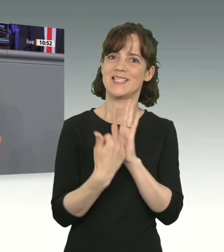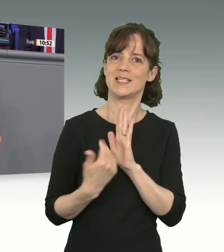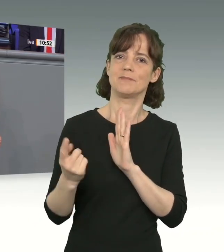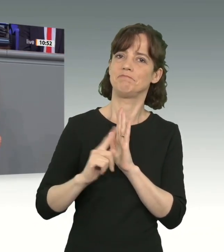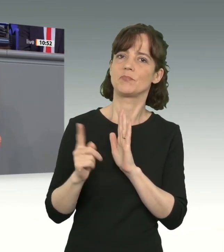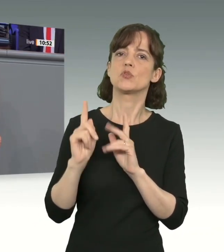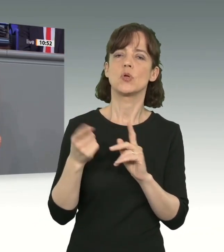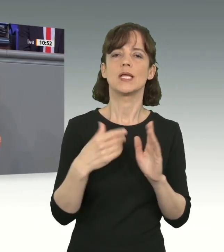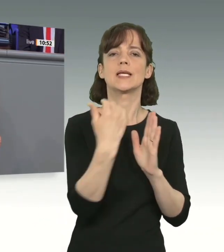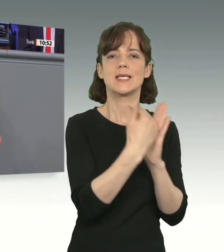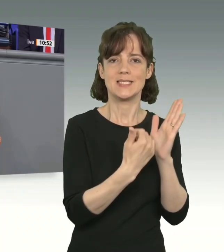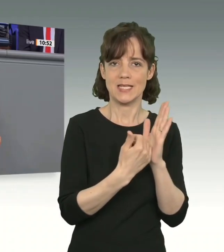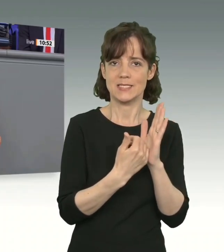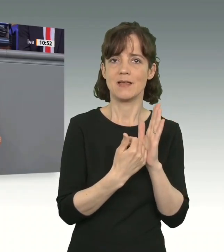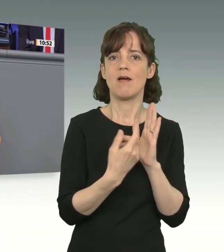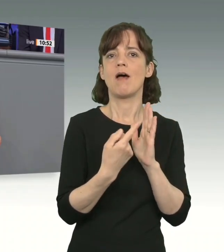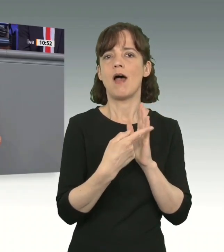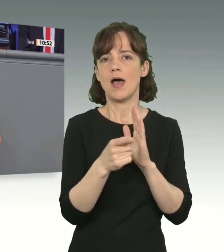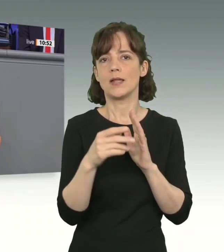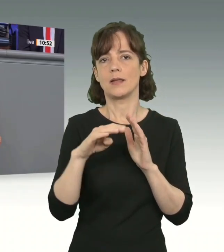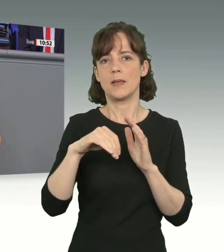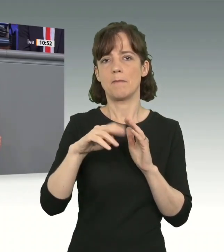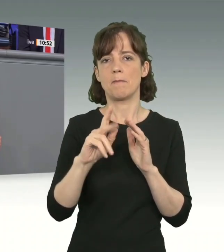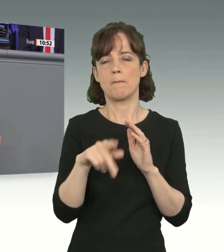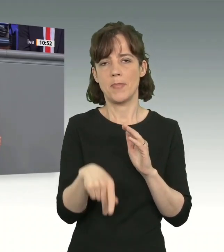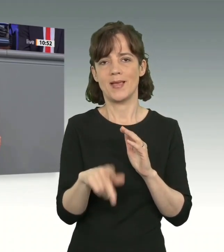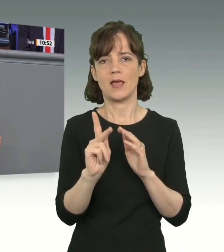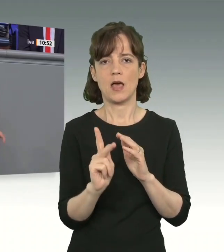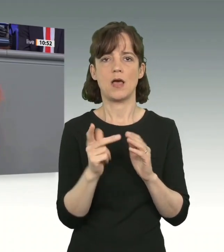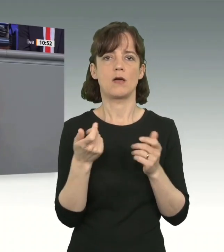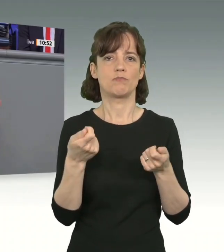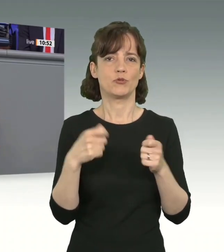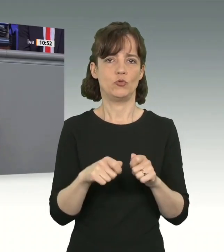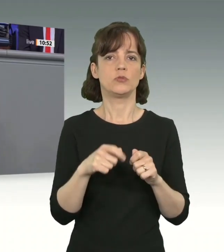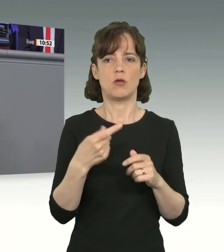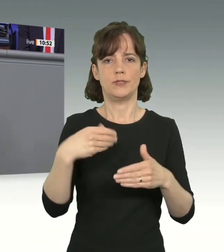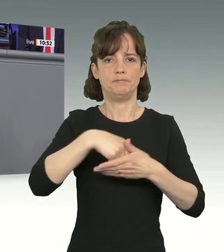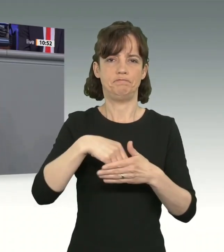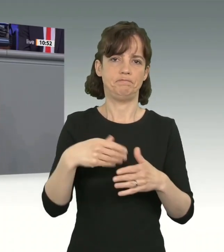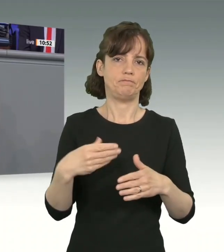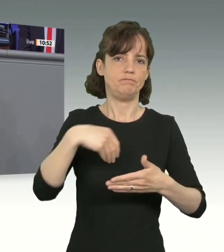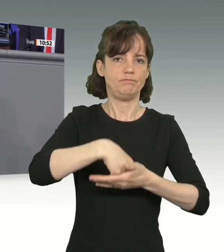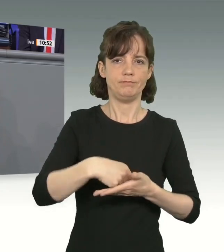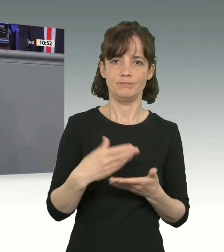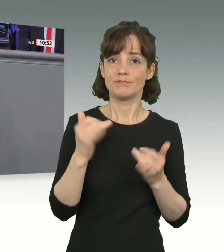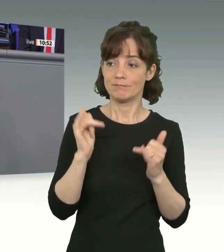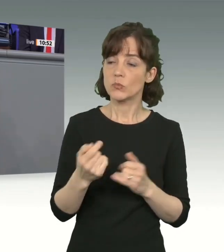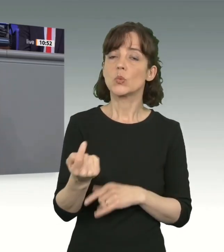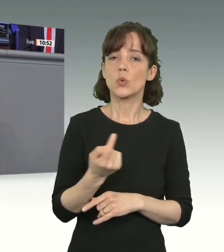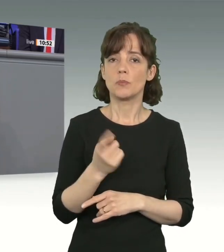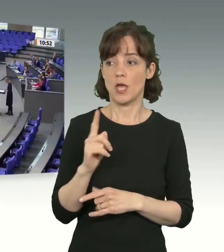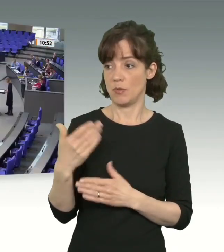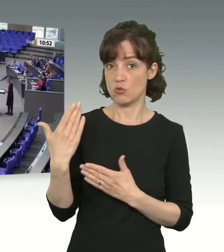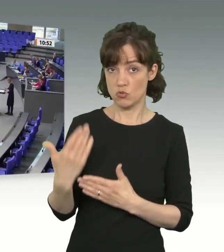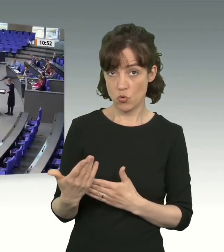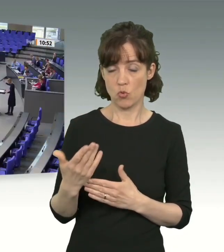Form eines Gesetzes, das auch die anderen MPK-Beschlüsse, die in Bundesgesetze gegossen werden müssen, abdecken wird. Also ja, das wird kommen, aber so